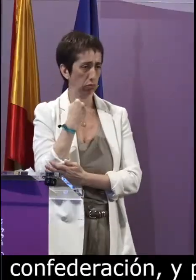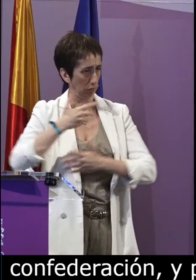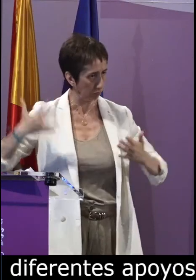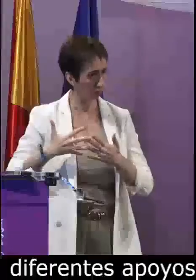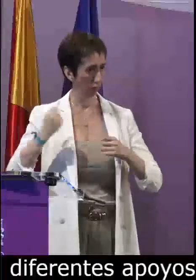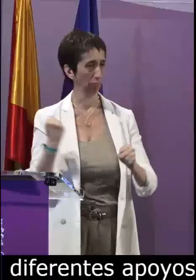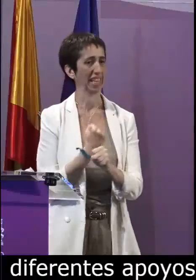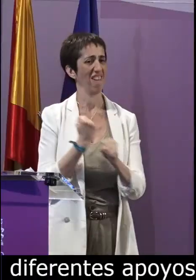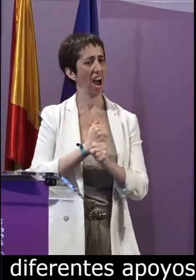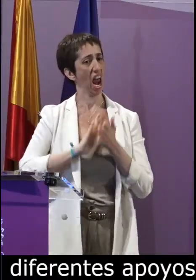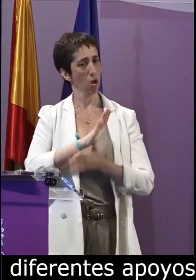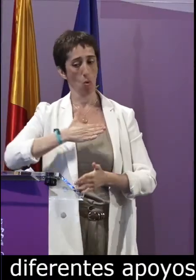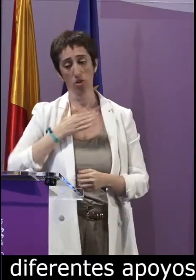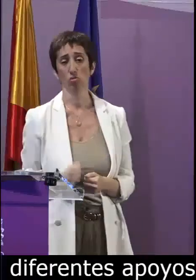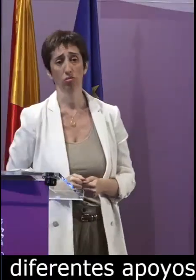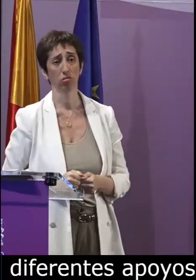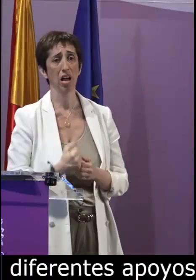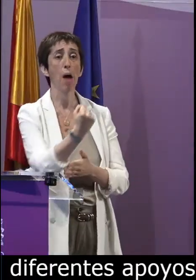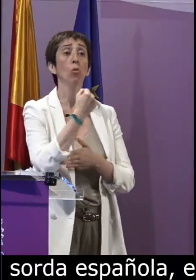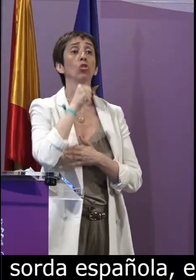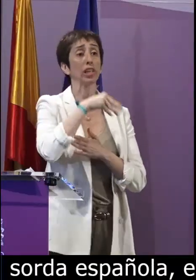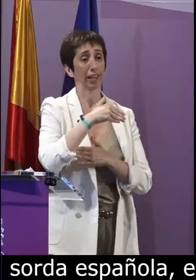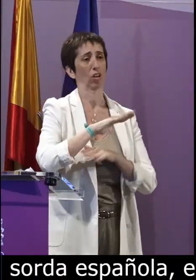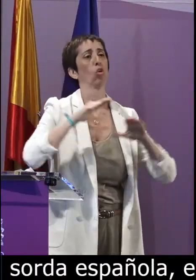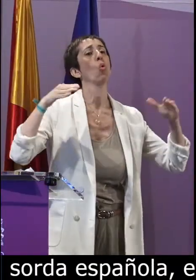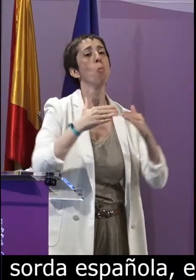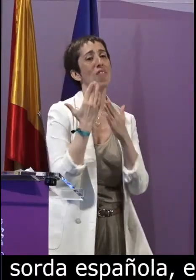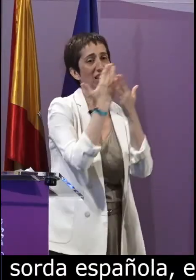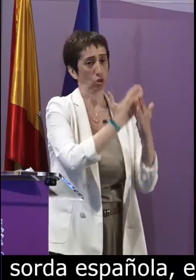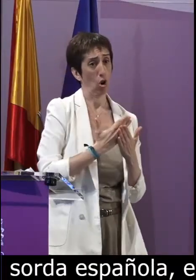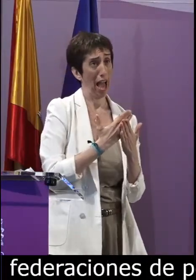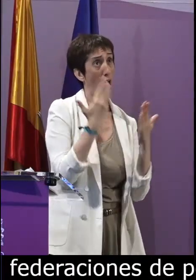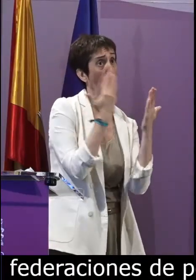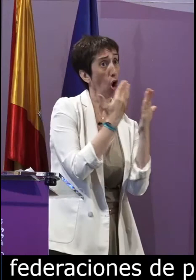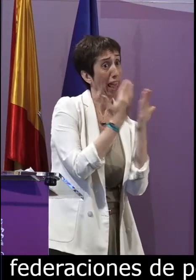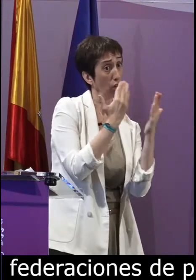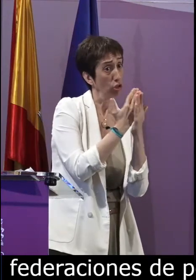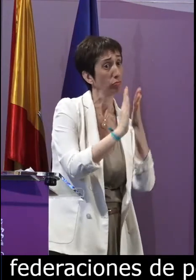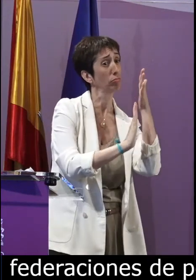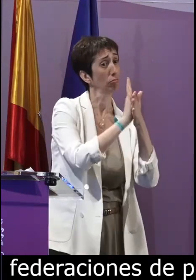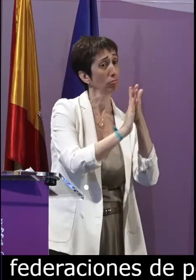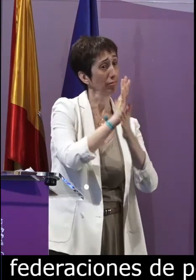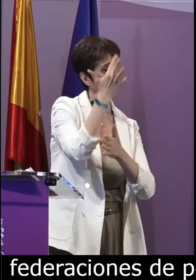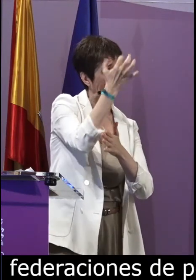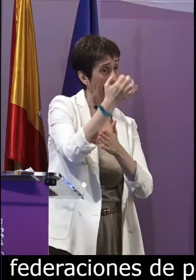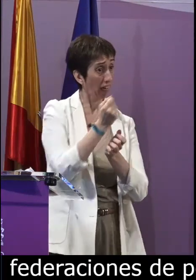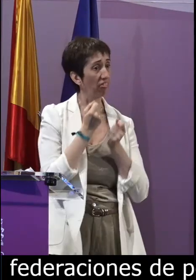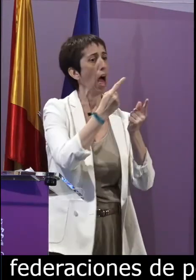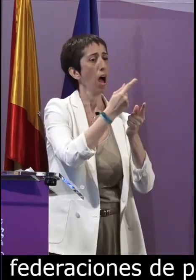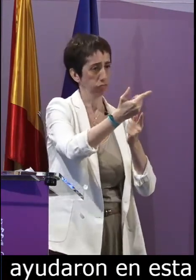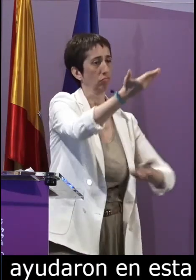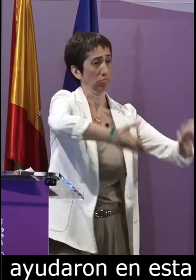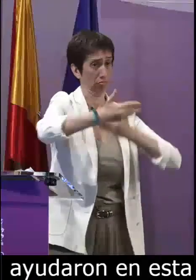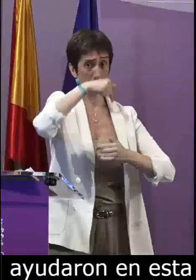personas sordas que nos ayudaron en esta labor y también del apoyo de centros educativos